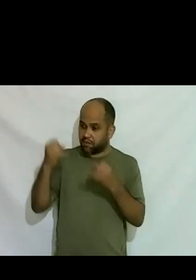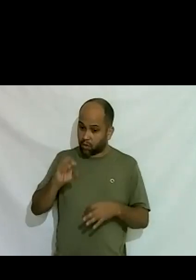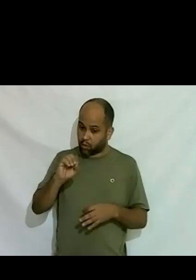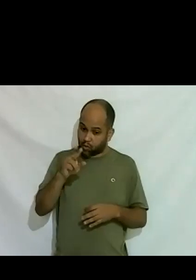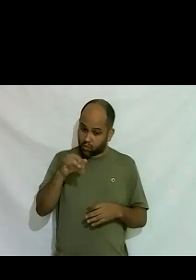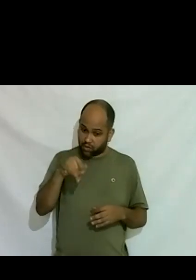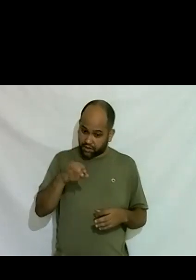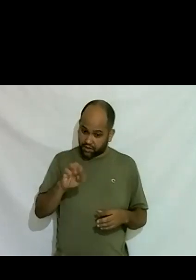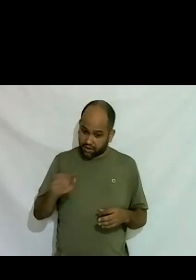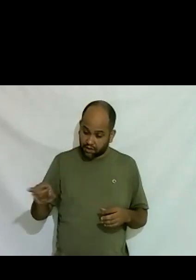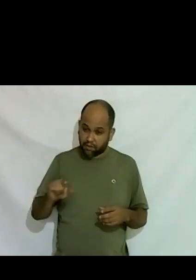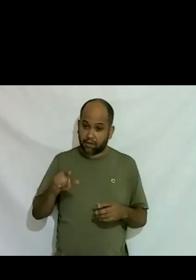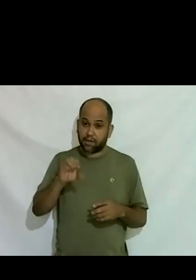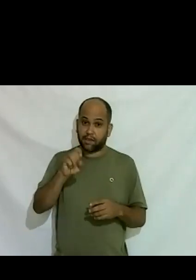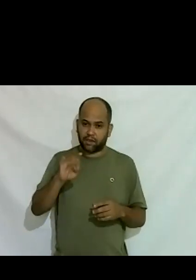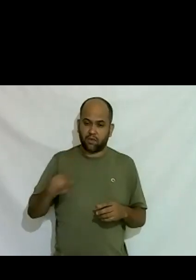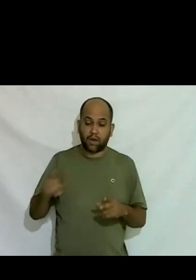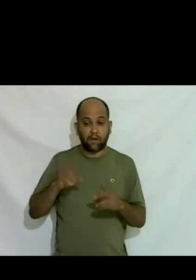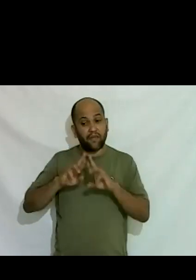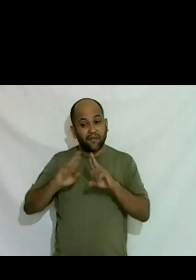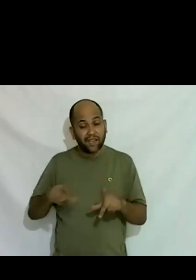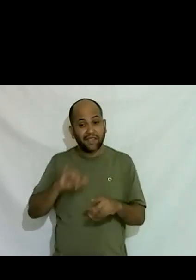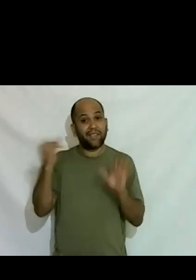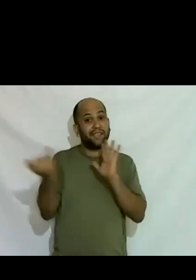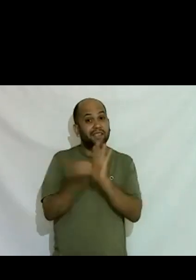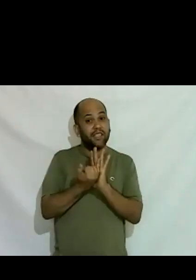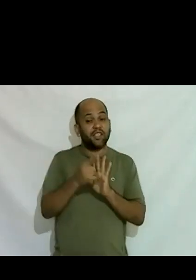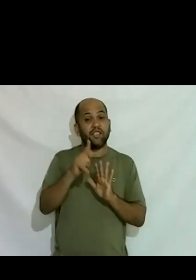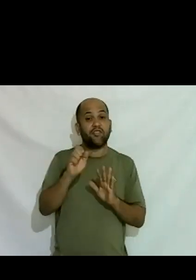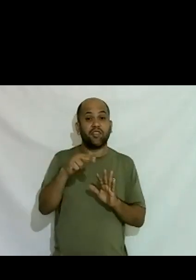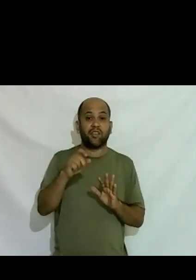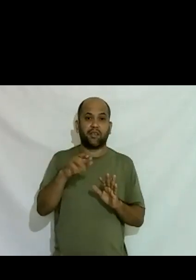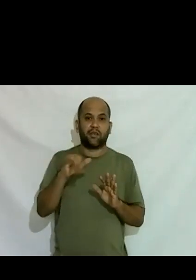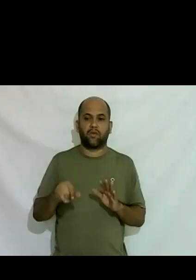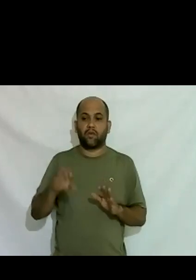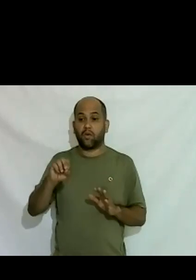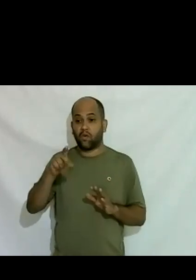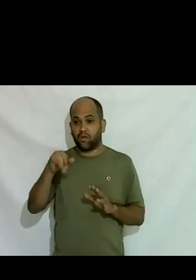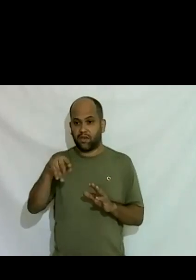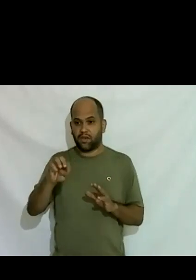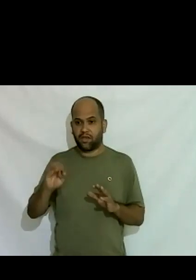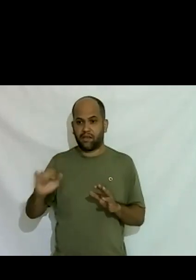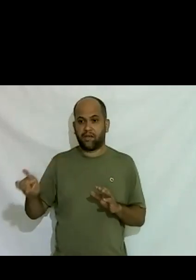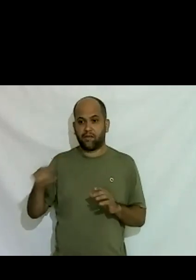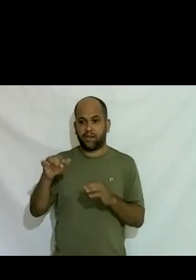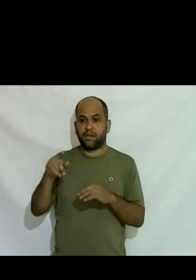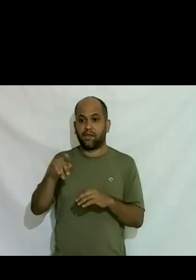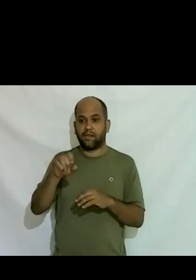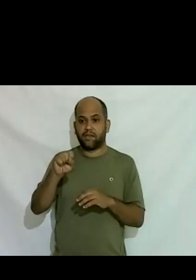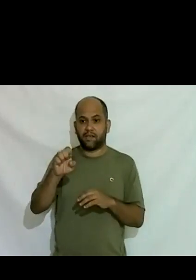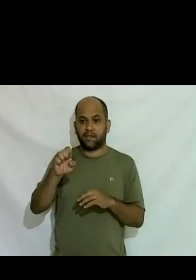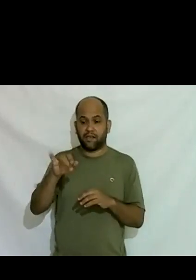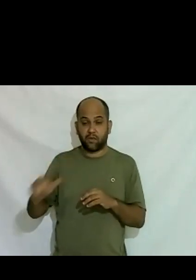identidade de gênero é outra orientação sexual é o que te atrai pra onde aponta o seu